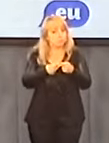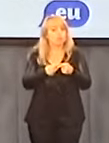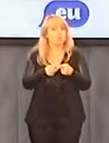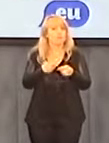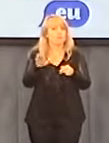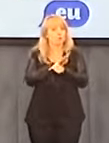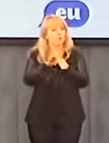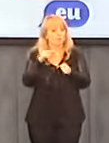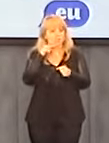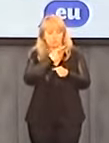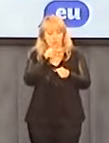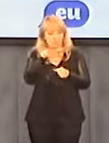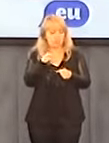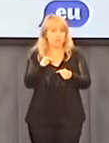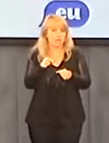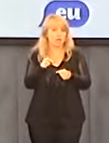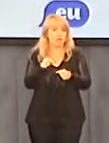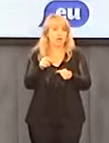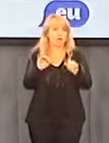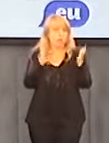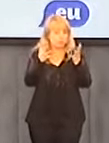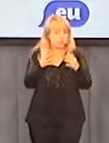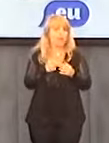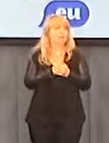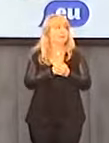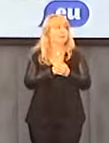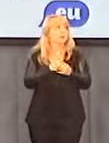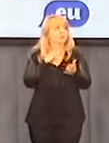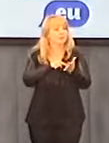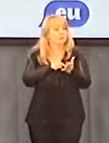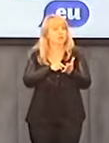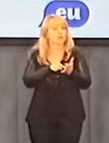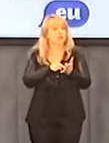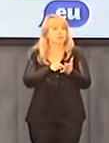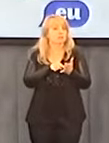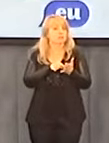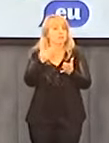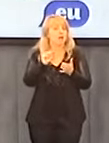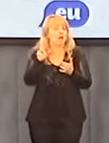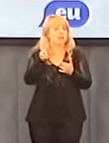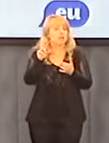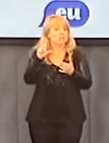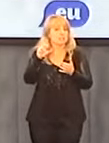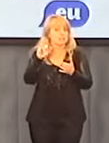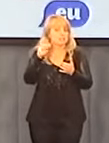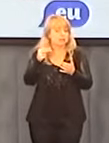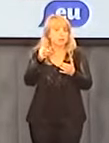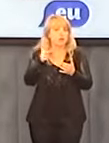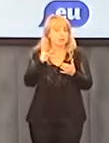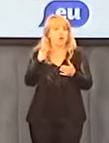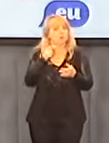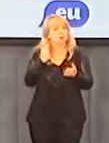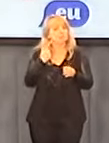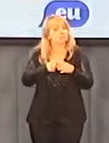zadośćuczynieniem dla tej ofiary Marcina K., a żąda, przypominam, 200 tysięcy